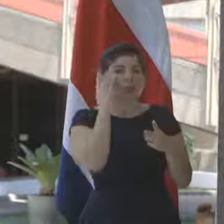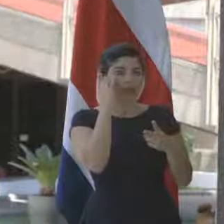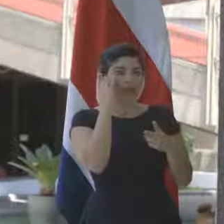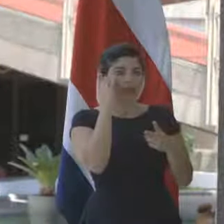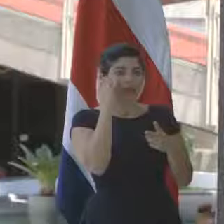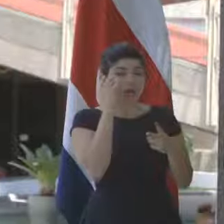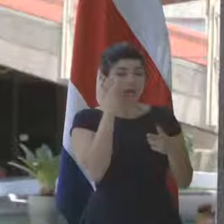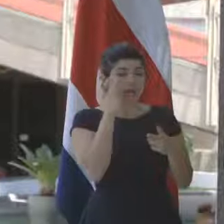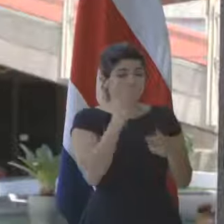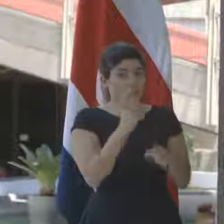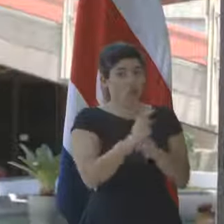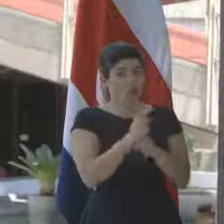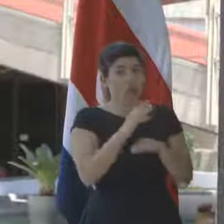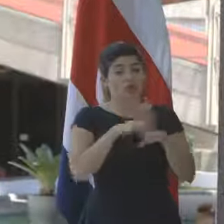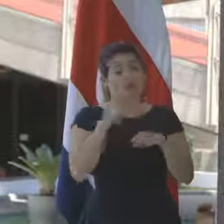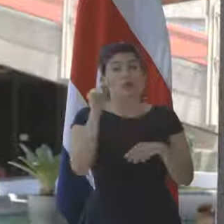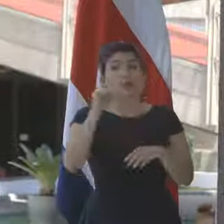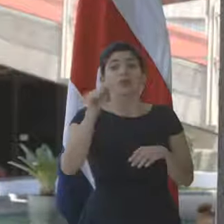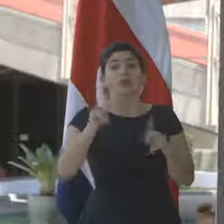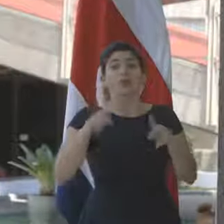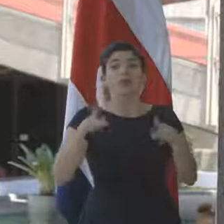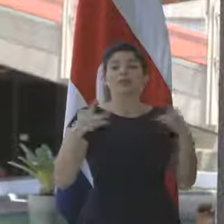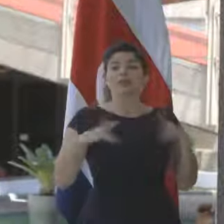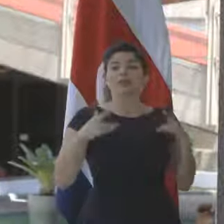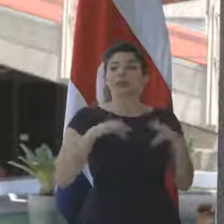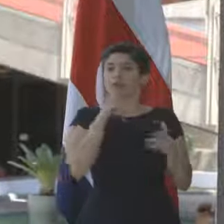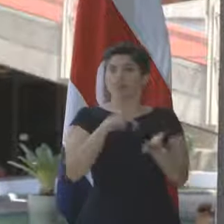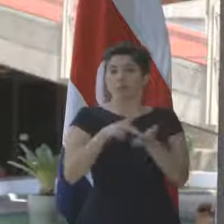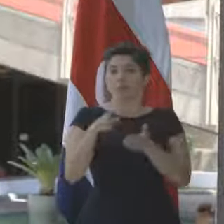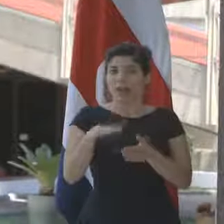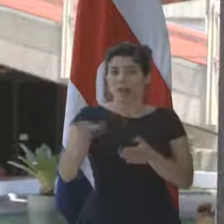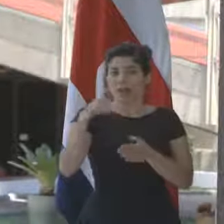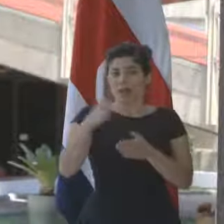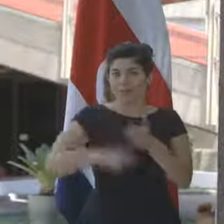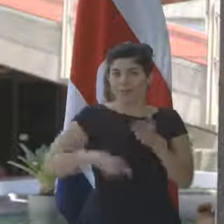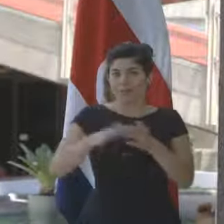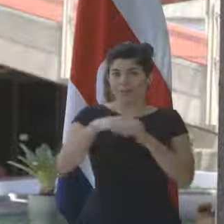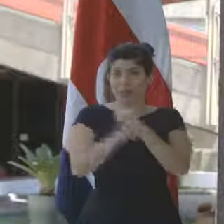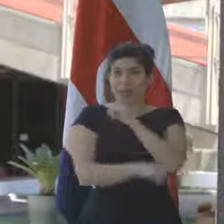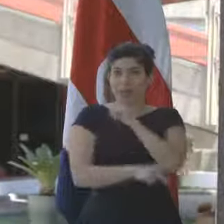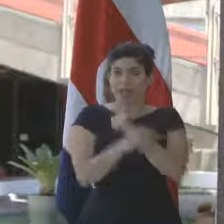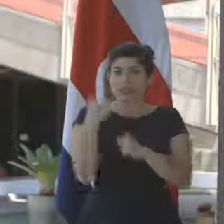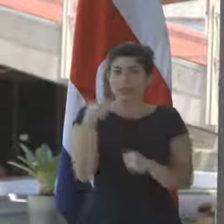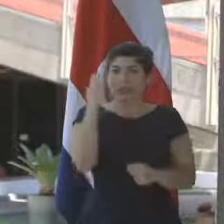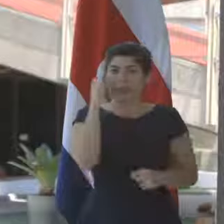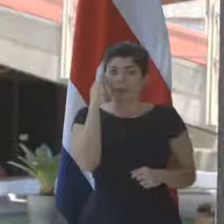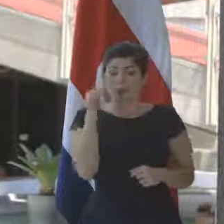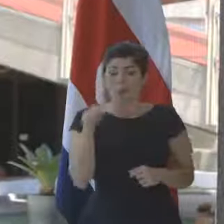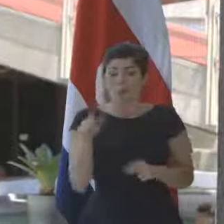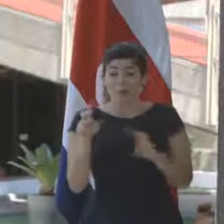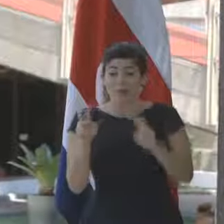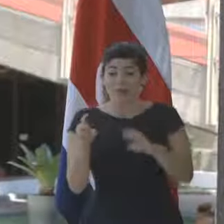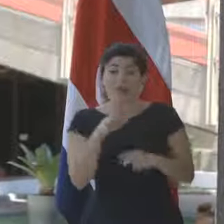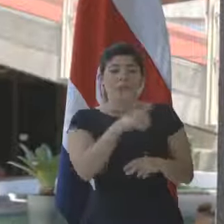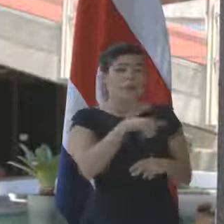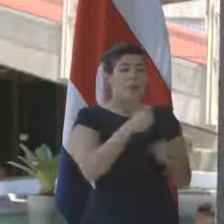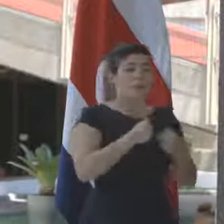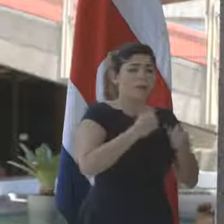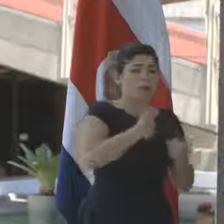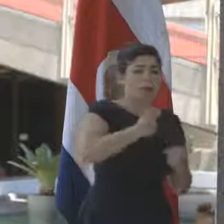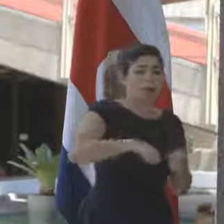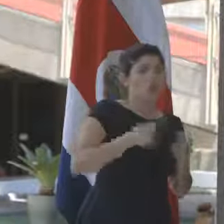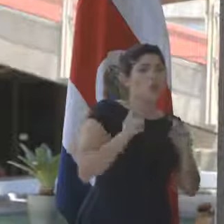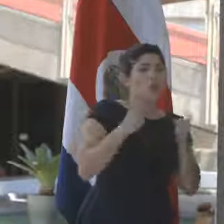legítima, sobre el tema de los porcentajes de evasión fiscal que existen en el país. En esa línea, ¿qué propuesta tiene el Ejecutivo para